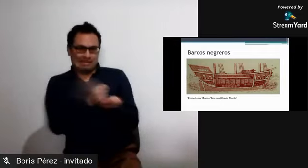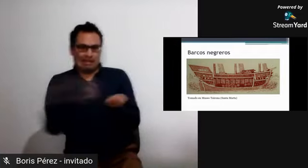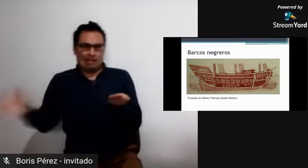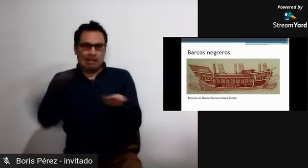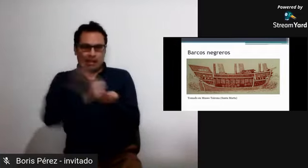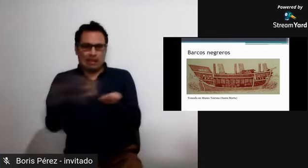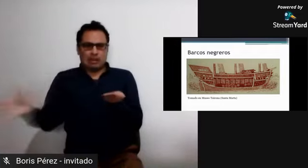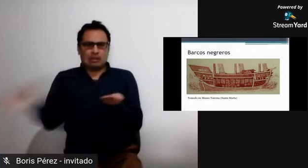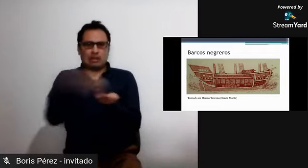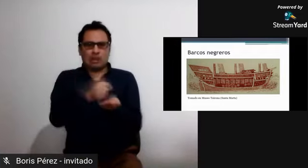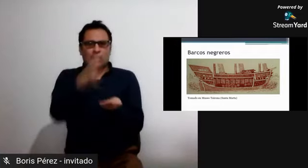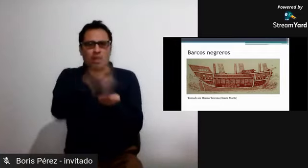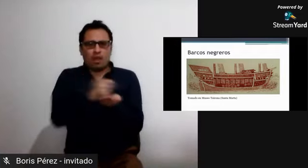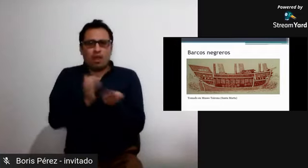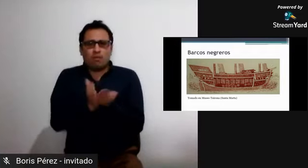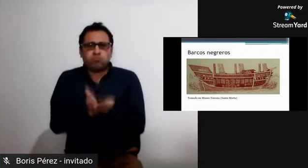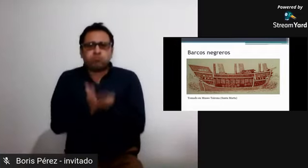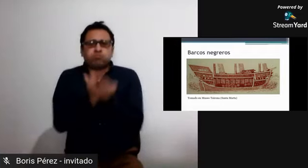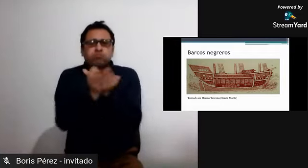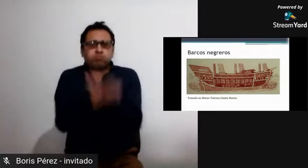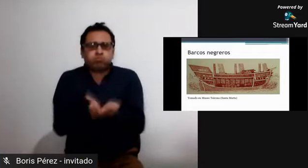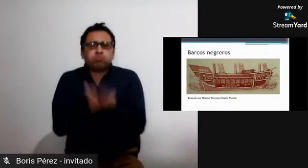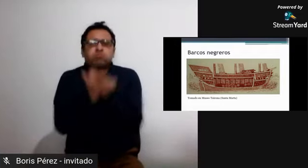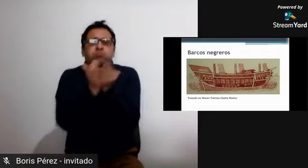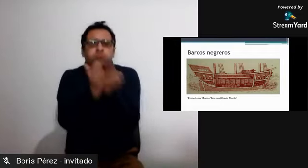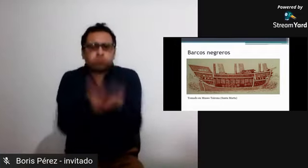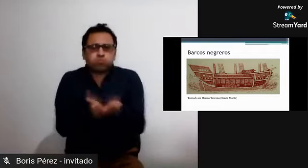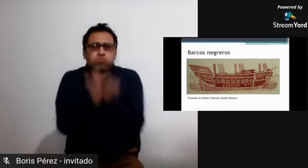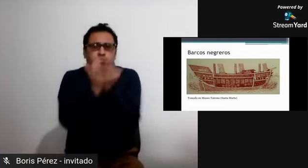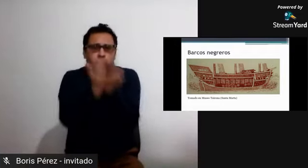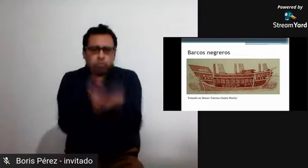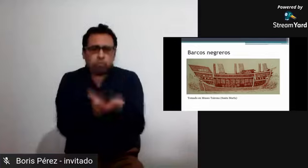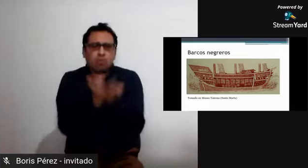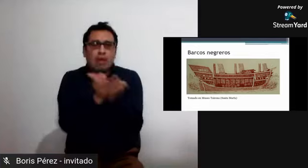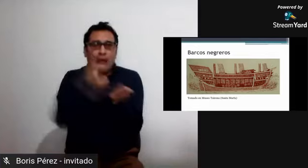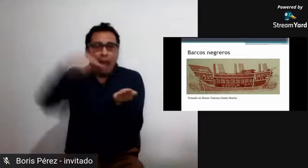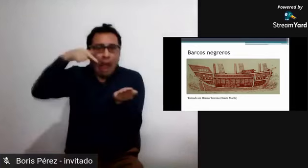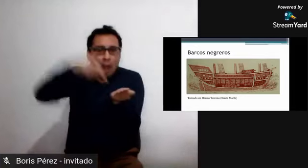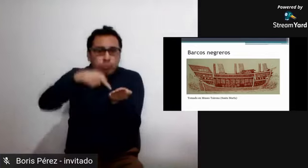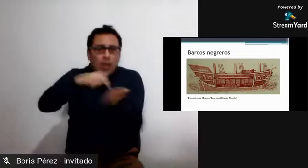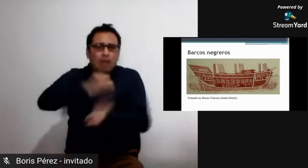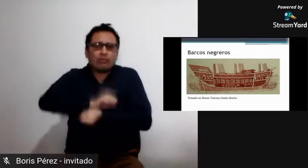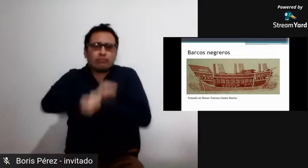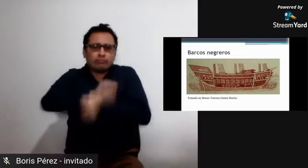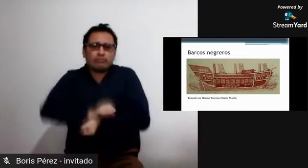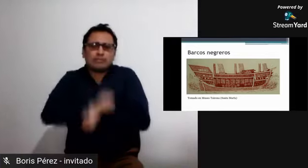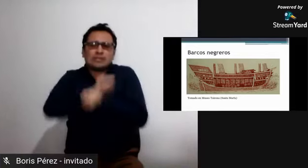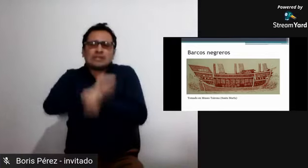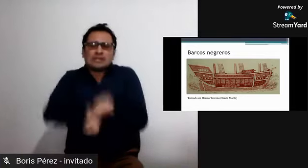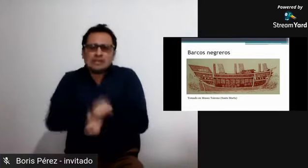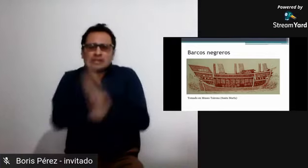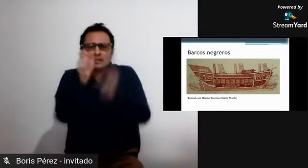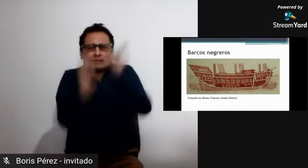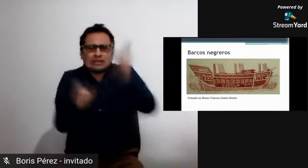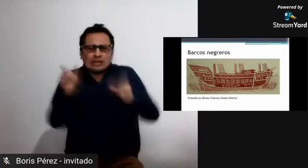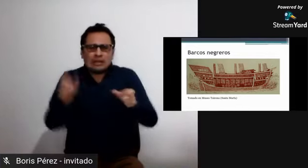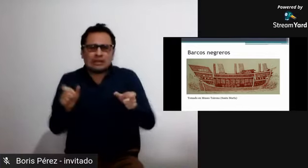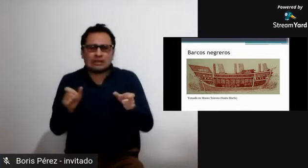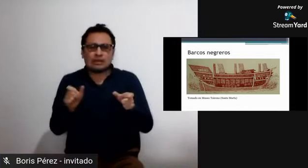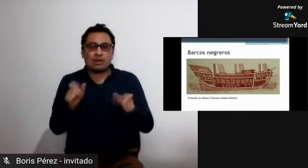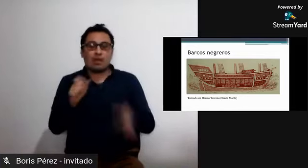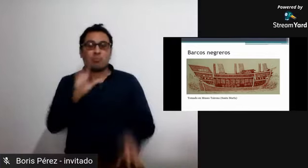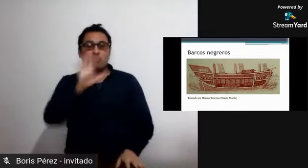de los esclavos era el país de portugal entonces ellos los traían en esos barcos y con ellos